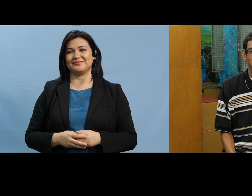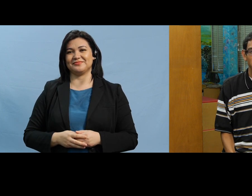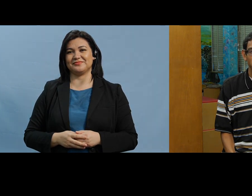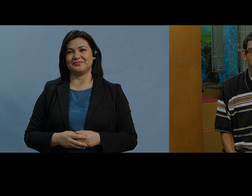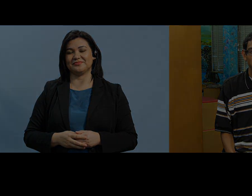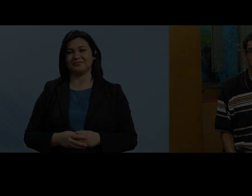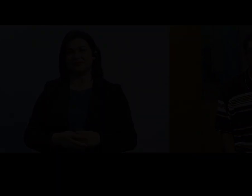y y y